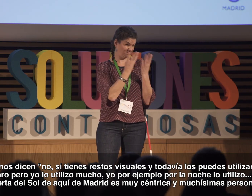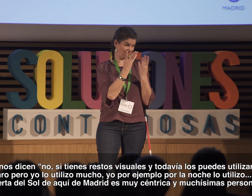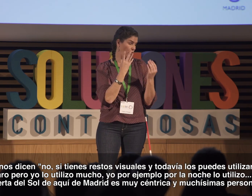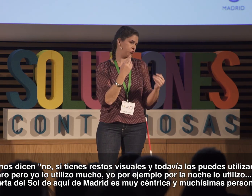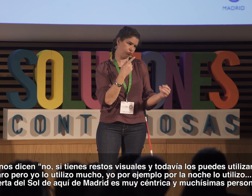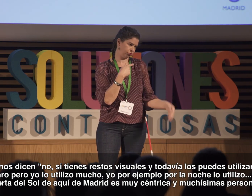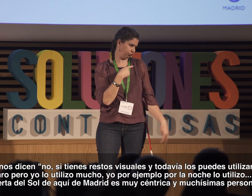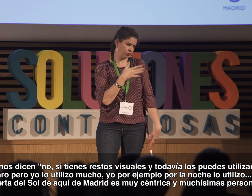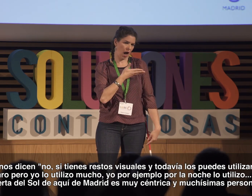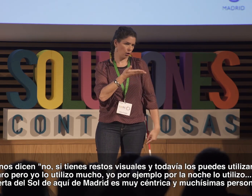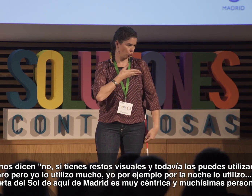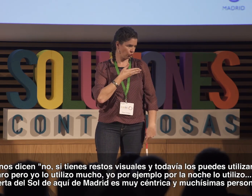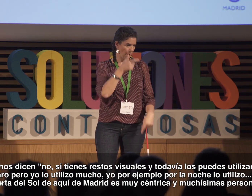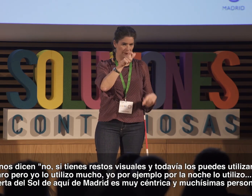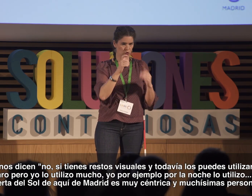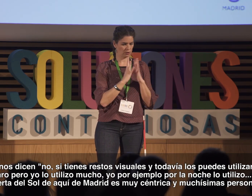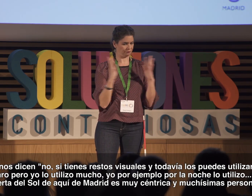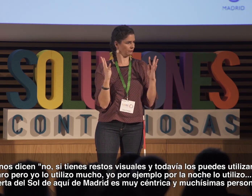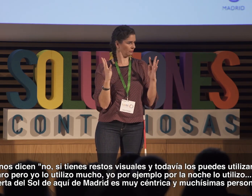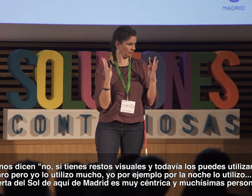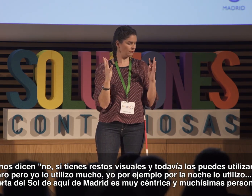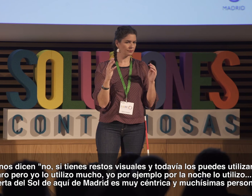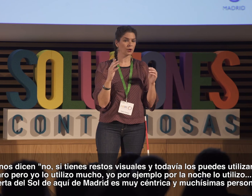No sabes si la Puerta del Sol de aquí de Madrid es muy céntrica, hay muchísimas personas.